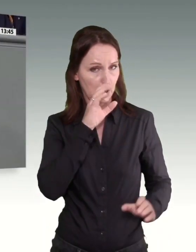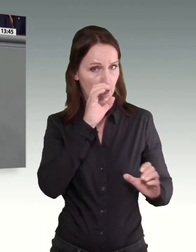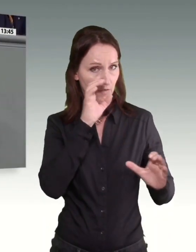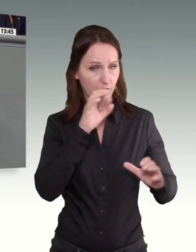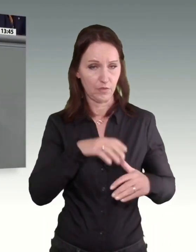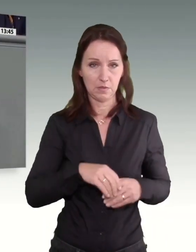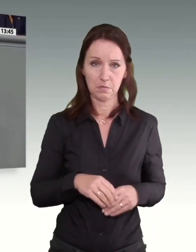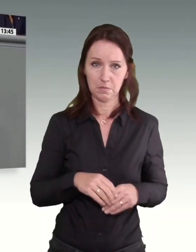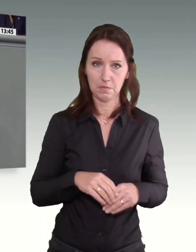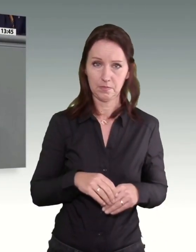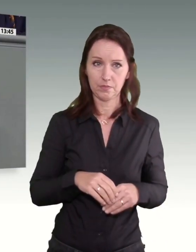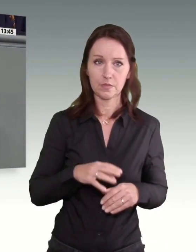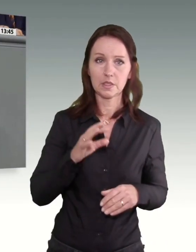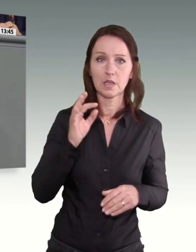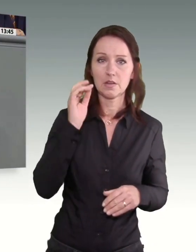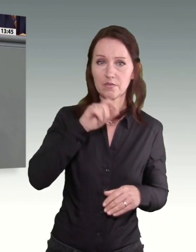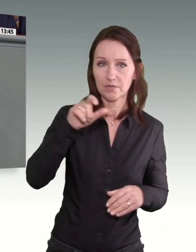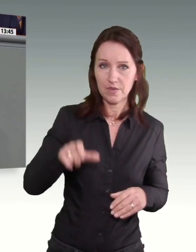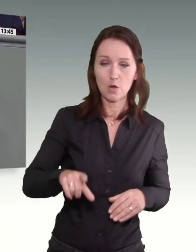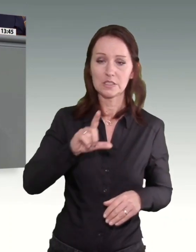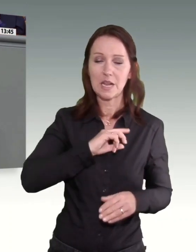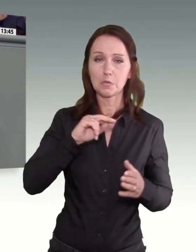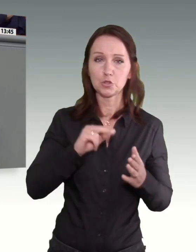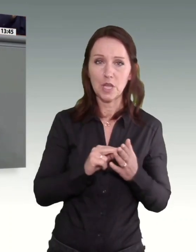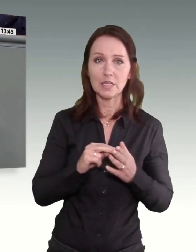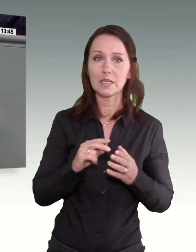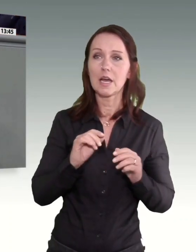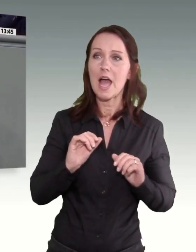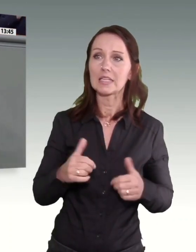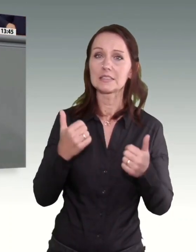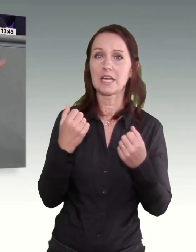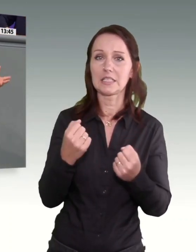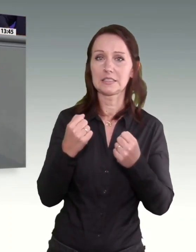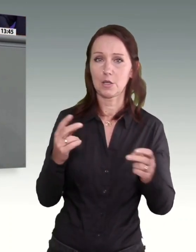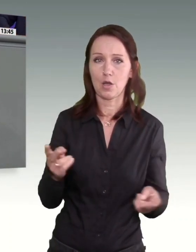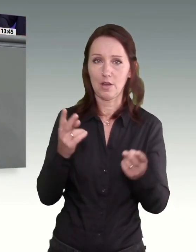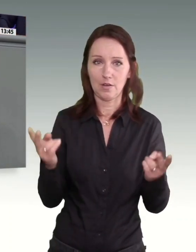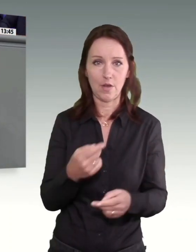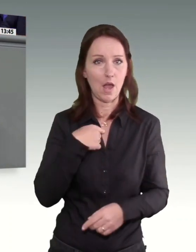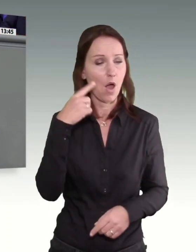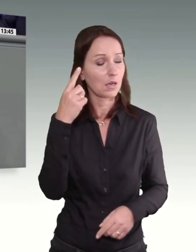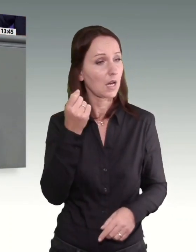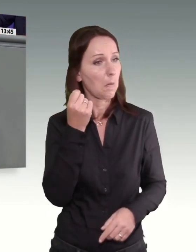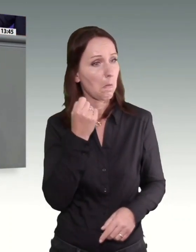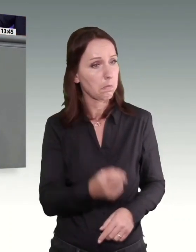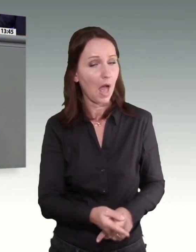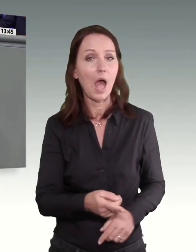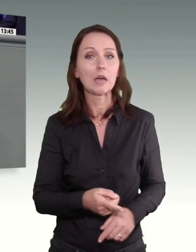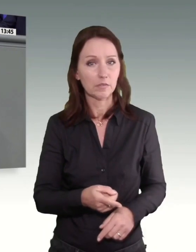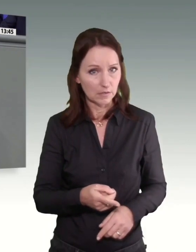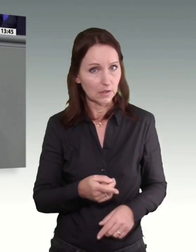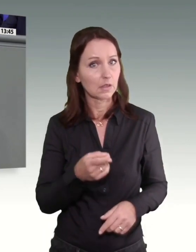Existenzsicherung von Frauen fördern. Ich dachte, es geschehen noch Zeichen und Wunder, um gleich mal einen Brückenschlag zu Ihren Bibelzitaten zu schlagen.